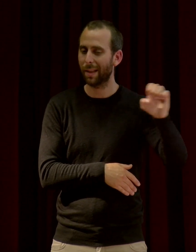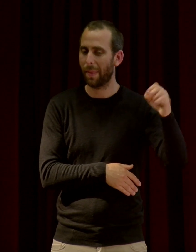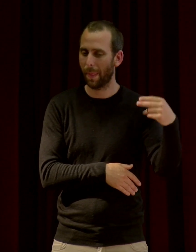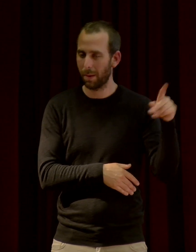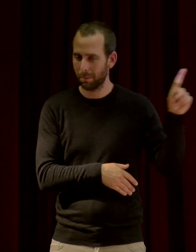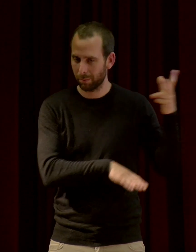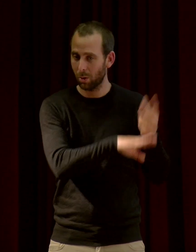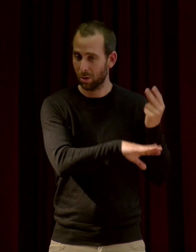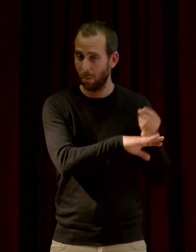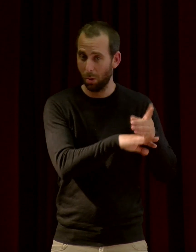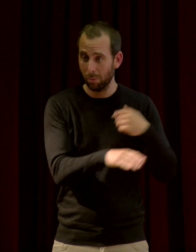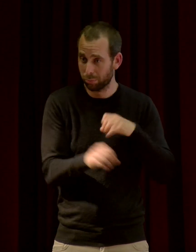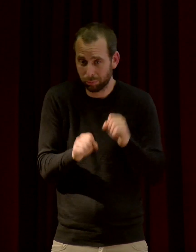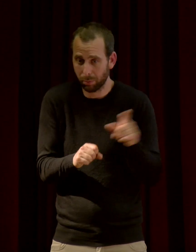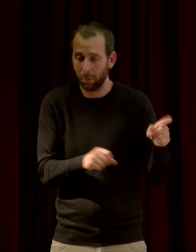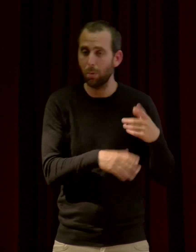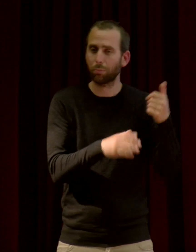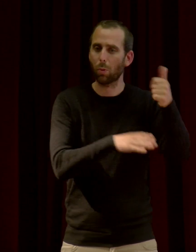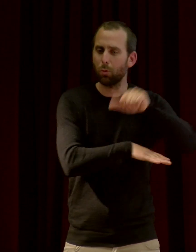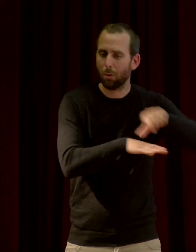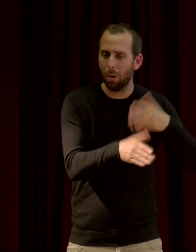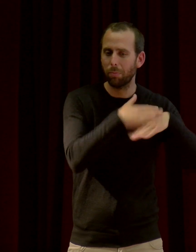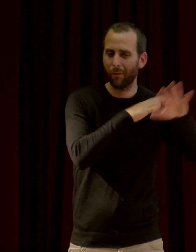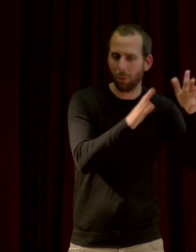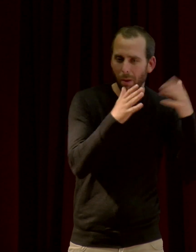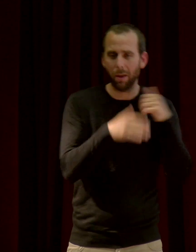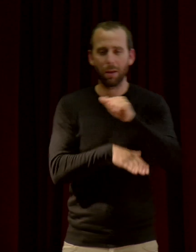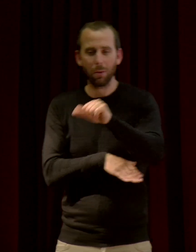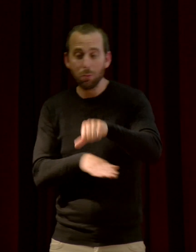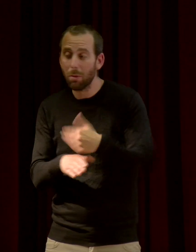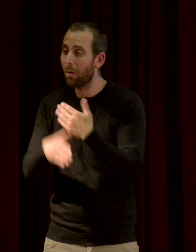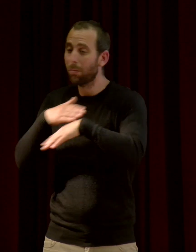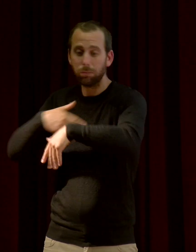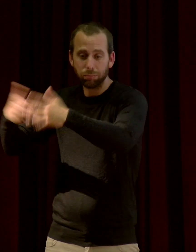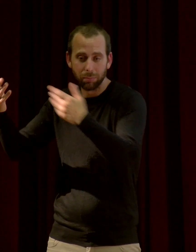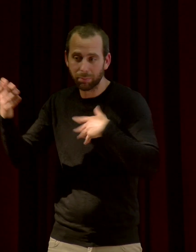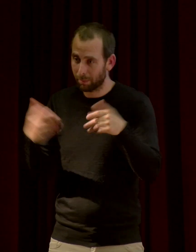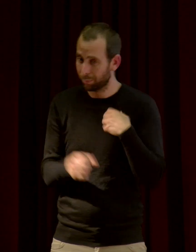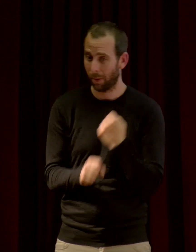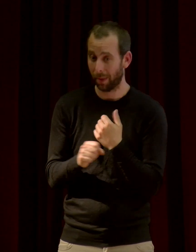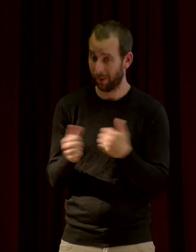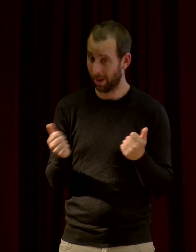en forêt, une heure en lisière, une heure je ne pas où. Et moi, je travaille avec ça. D'accord. Merci beaucoup.